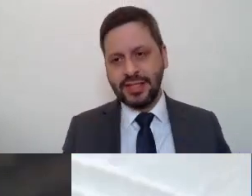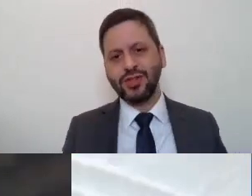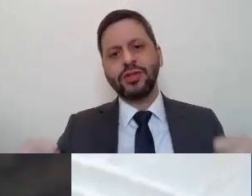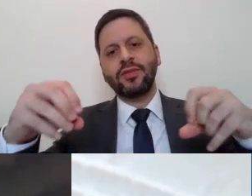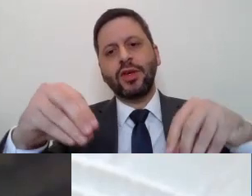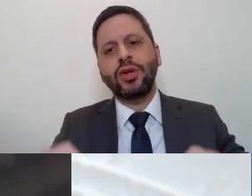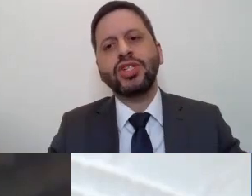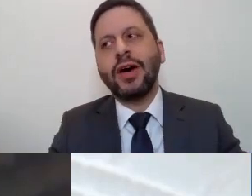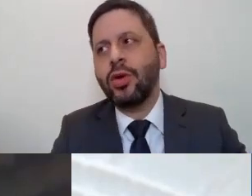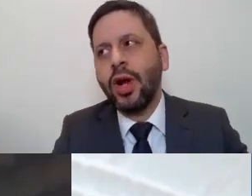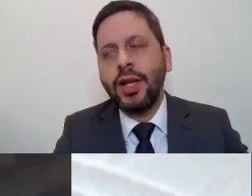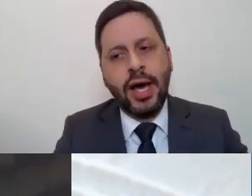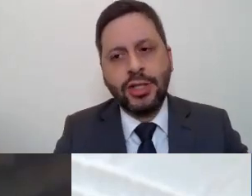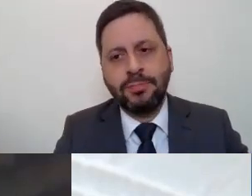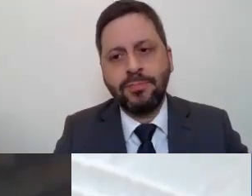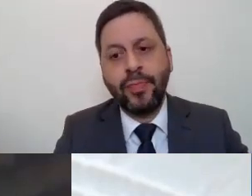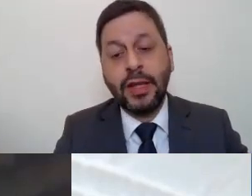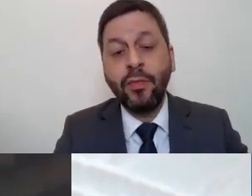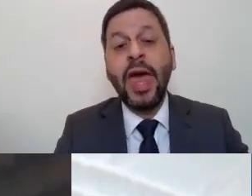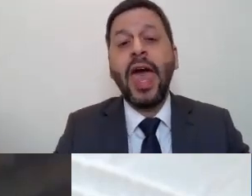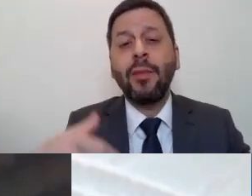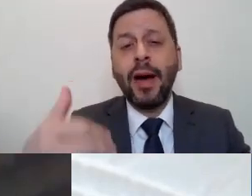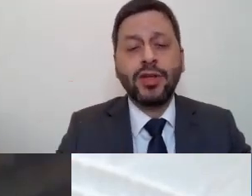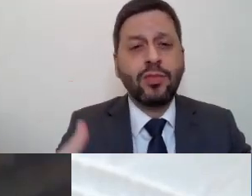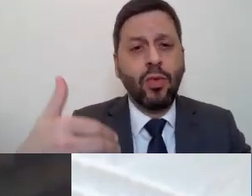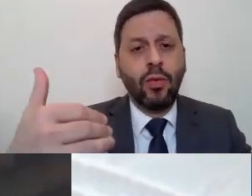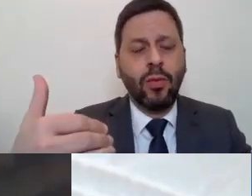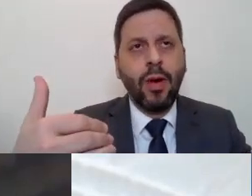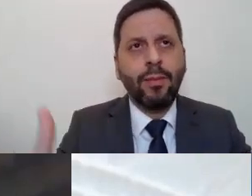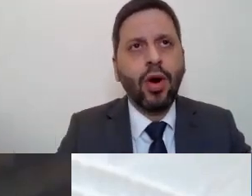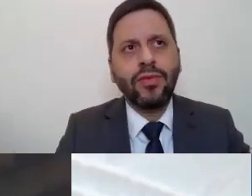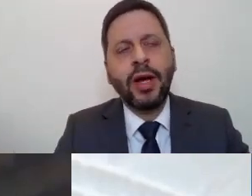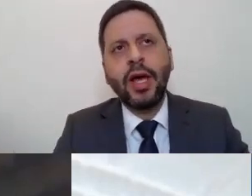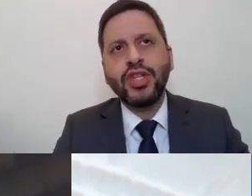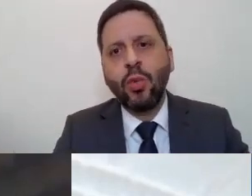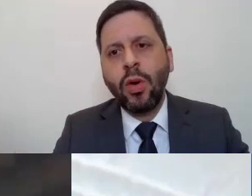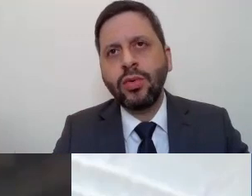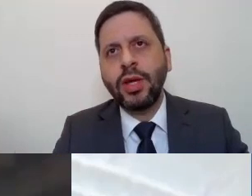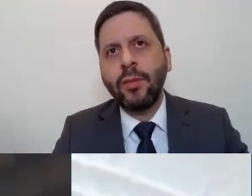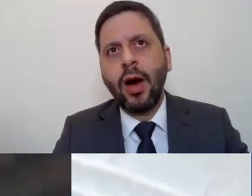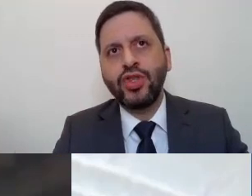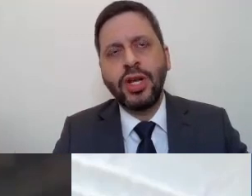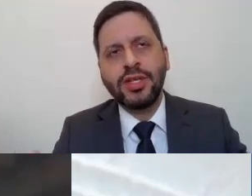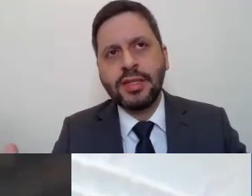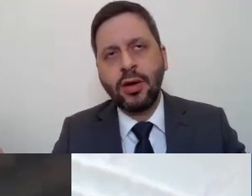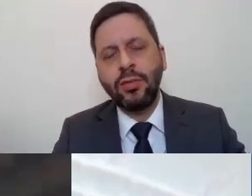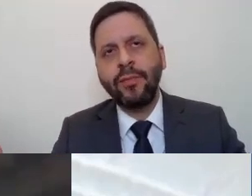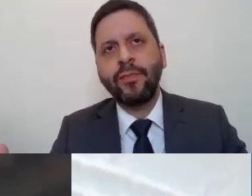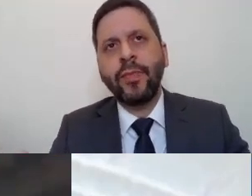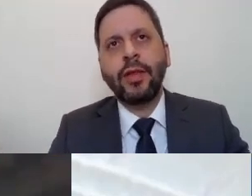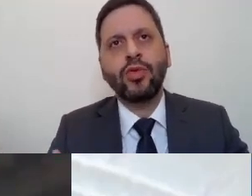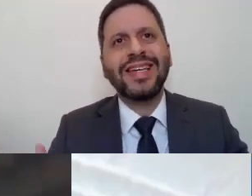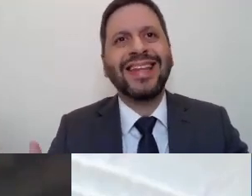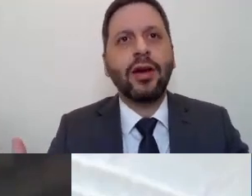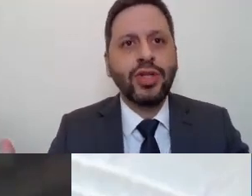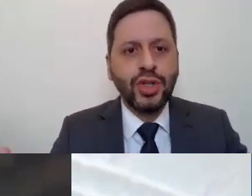teve acesso a esse vídeo e estava na localidade. Então, é mais uma prova de quanto que a utilização